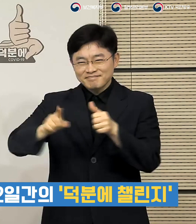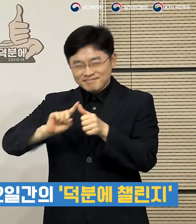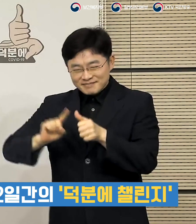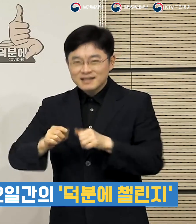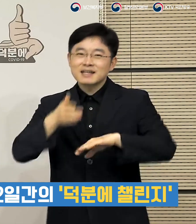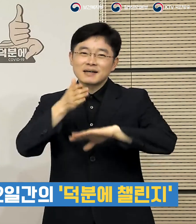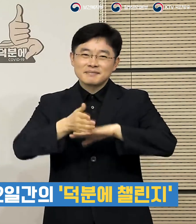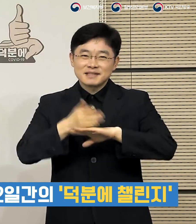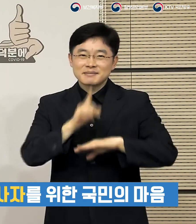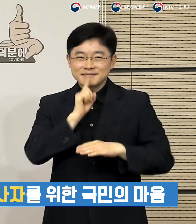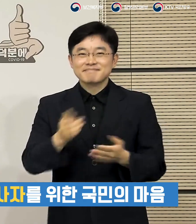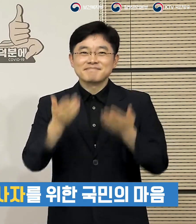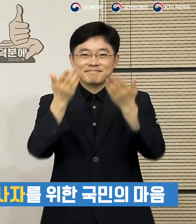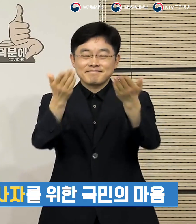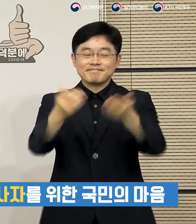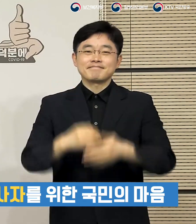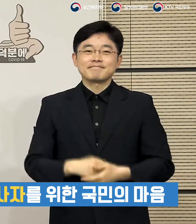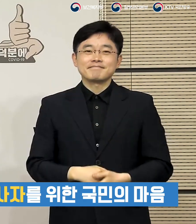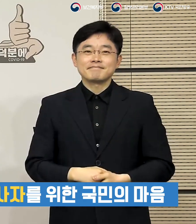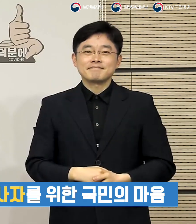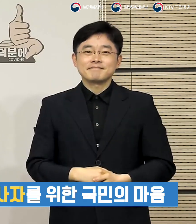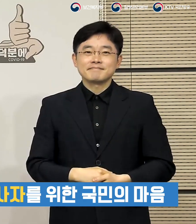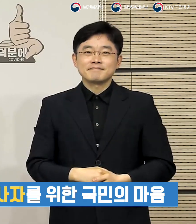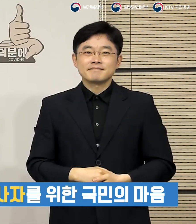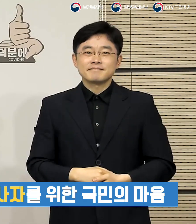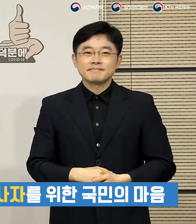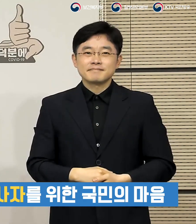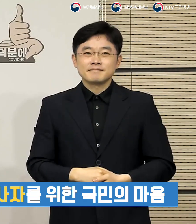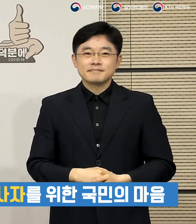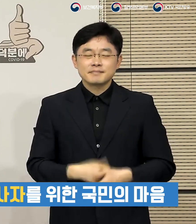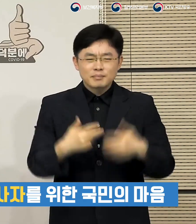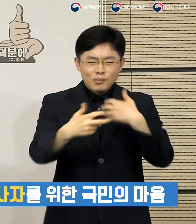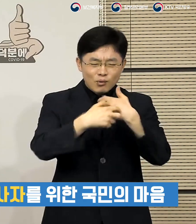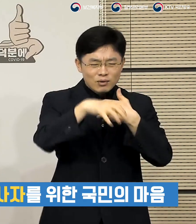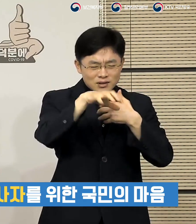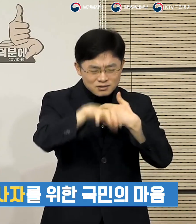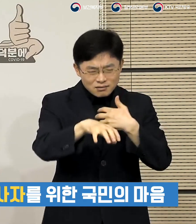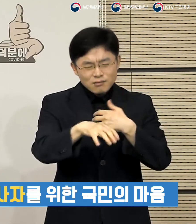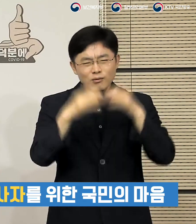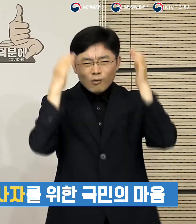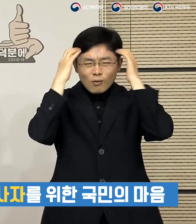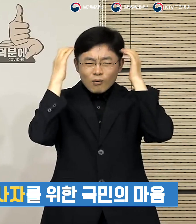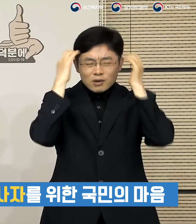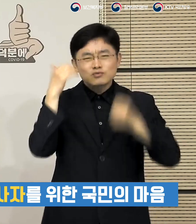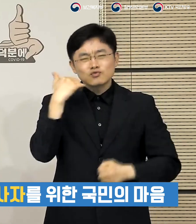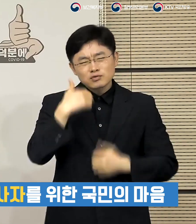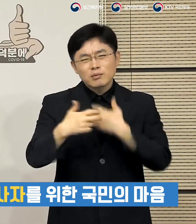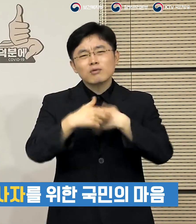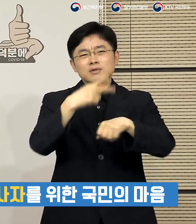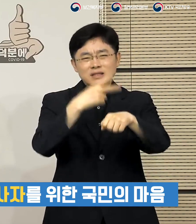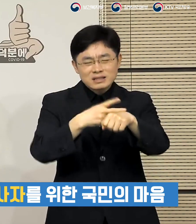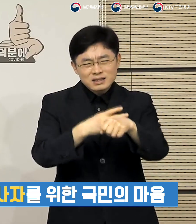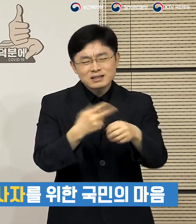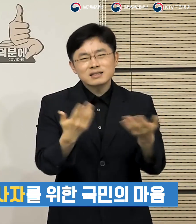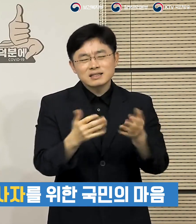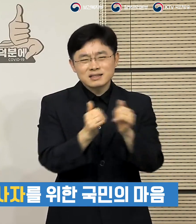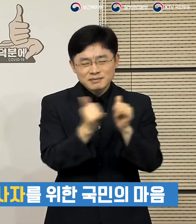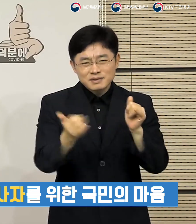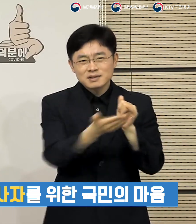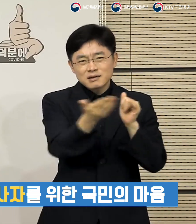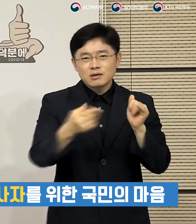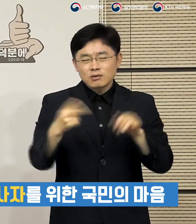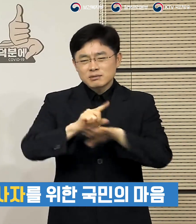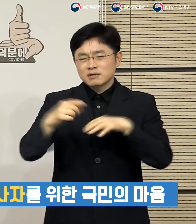감사의 말씀을 드립니다. 이것이 그동안 현장에서 헌신적으로 고생하셨던 의료진들과 지자체